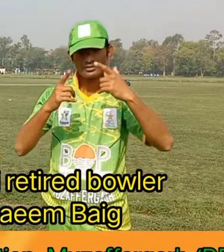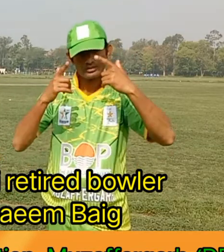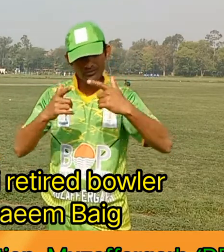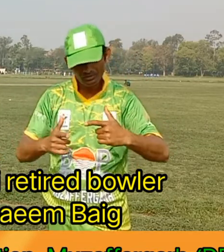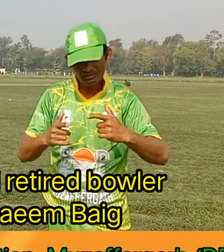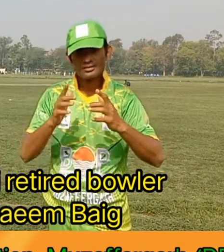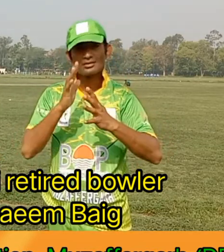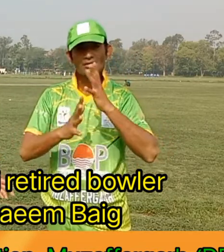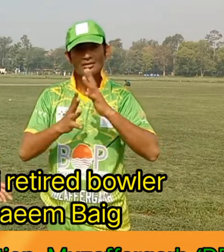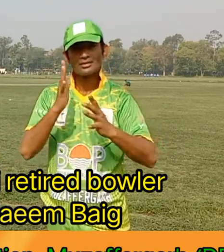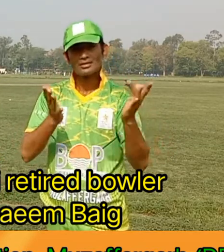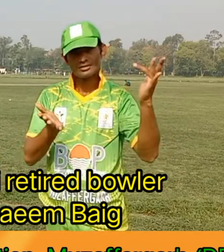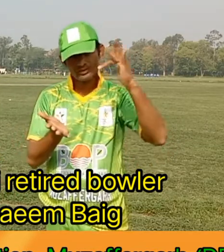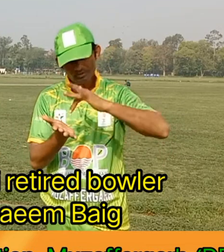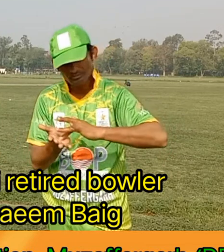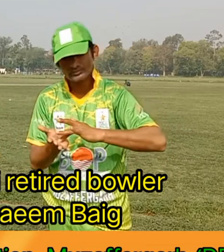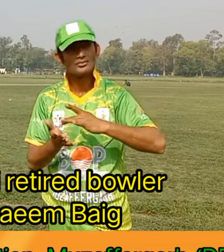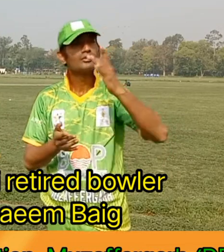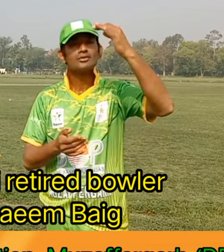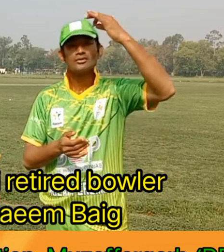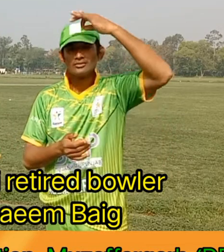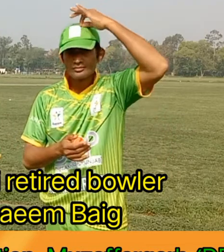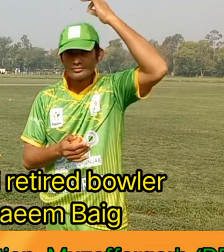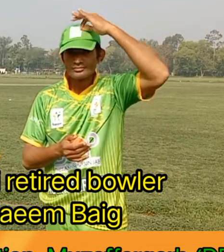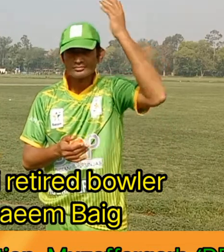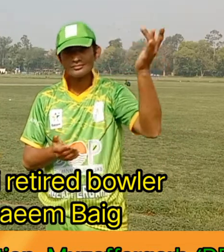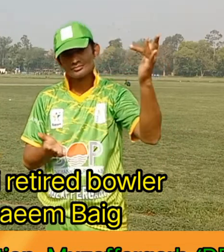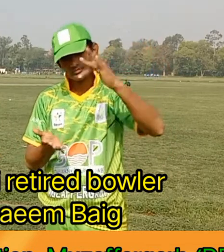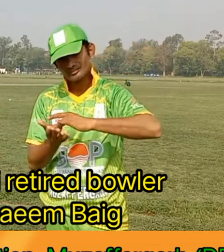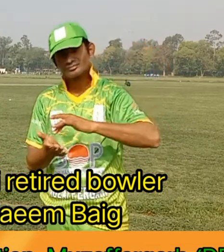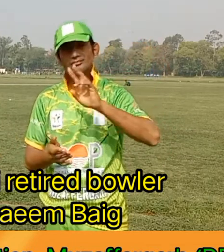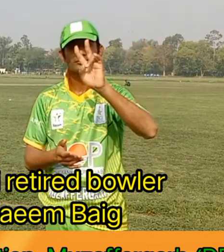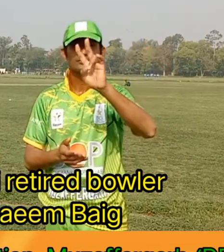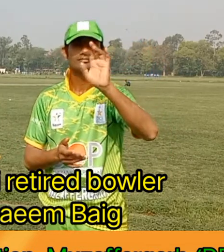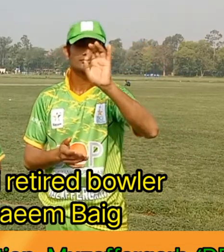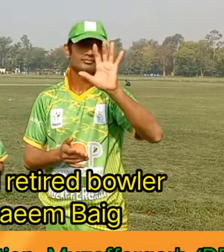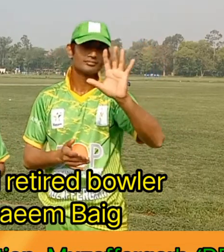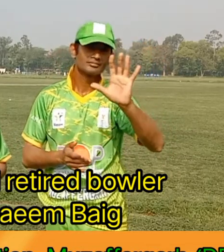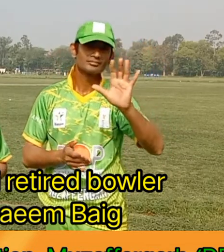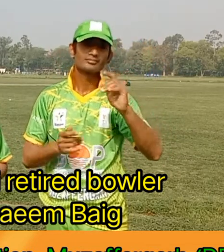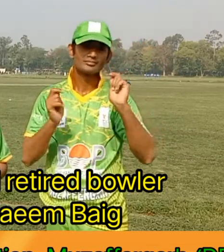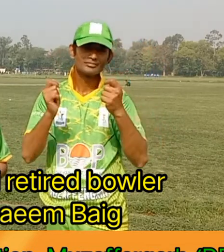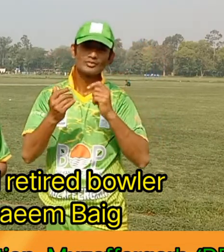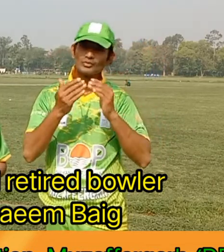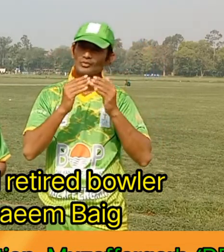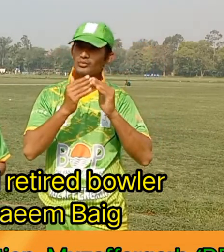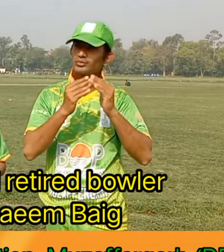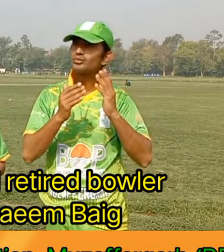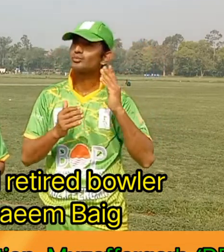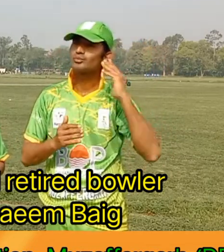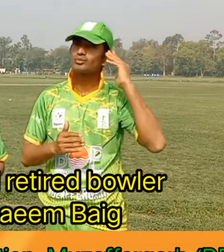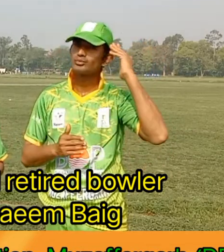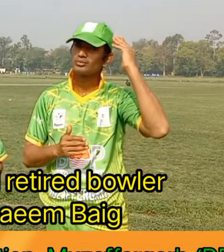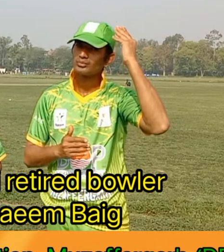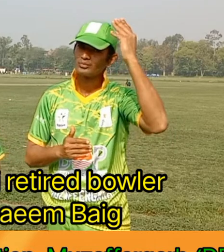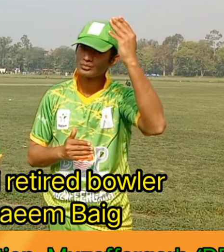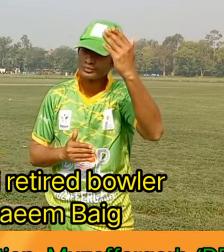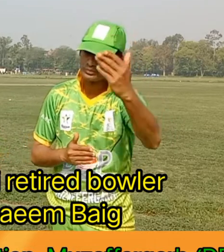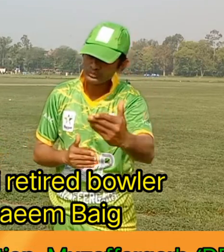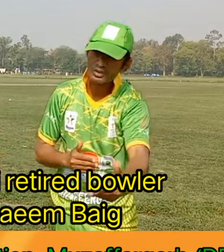کریں گے یہ کہہ رہے ہیں کہ پاکستان کی جانب سے میں 2009 میں نمائندگی کر چکا ہوں ورلڈ کپ میں لیکن 2007